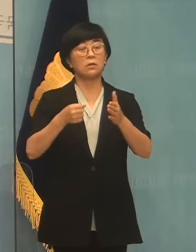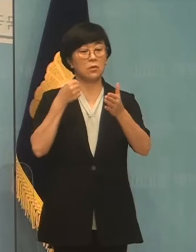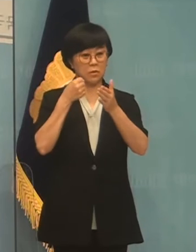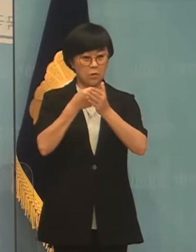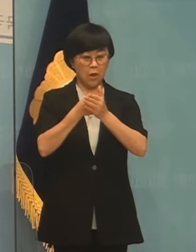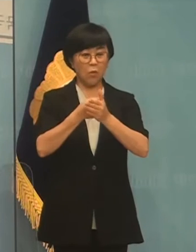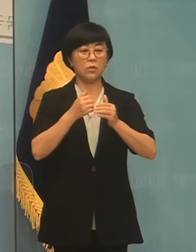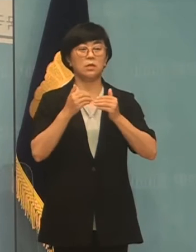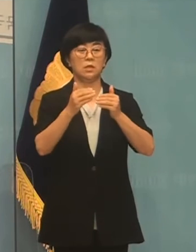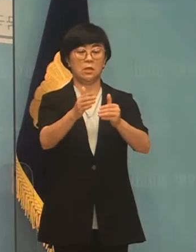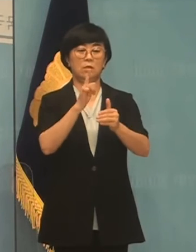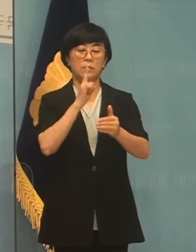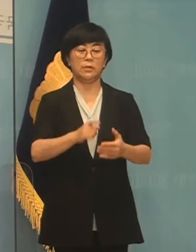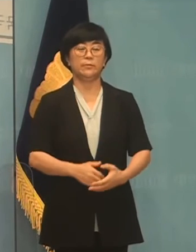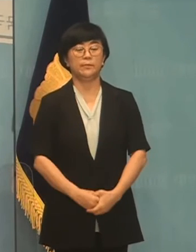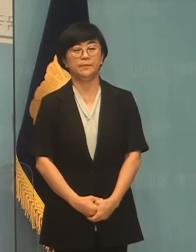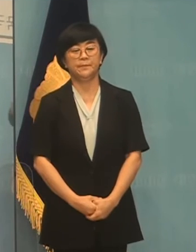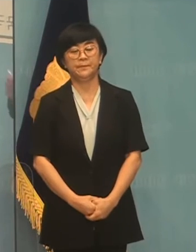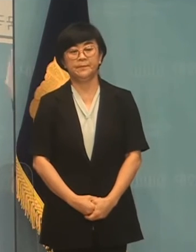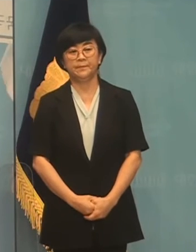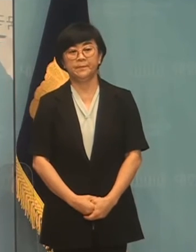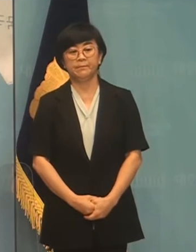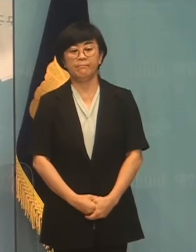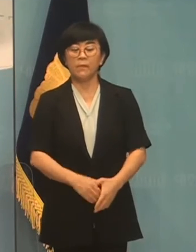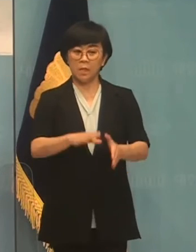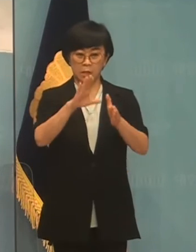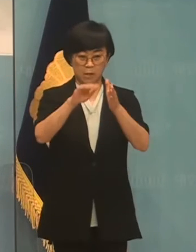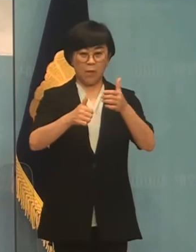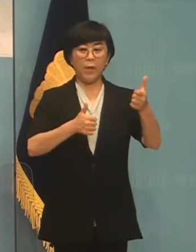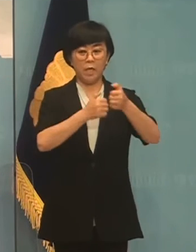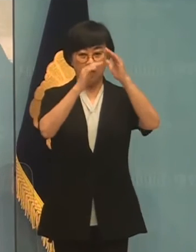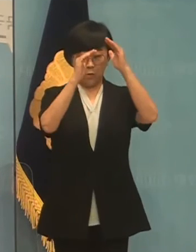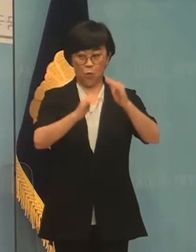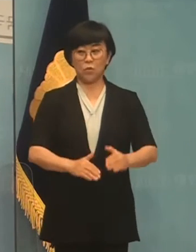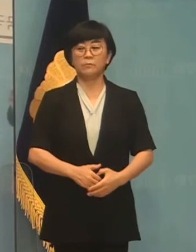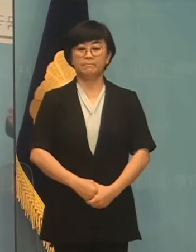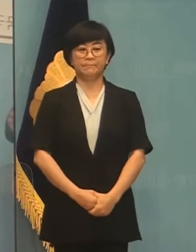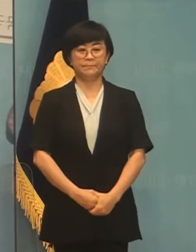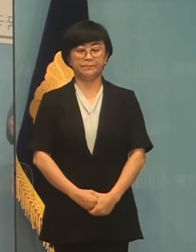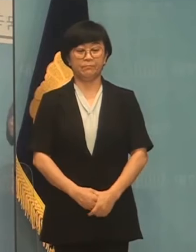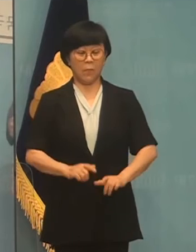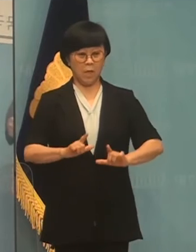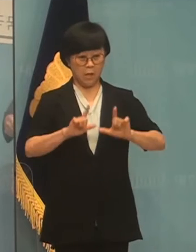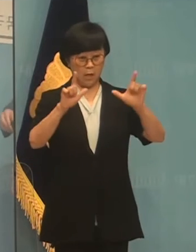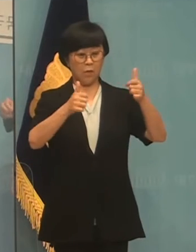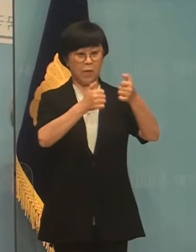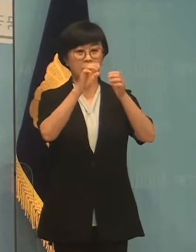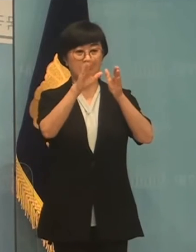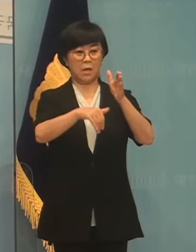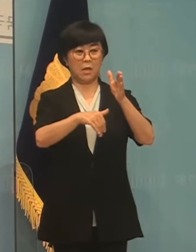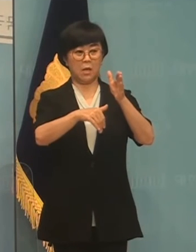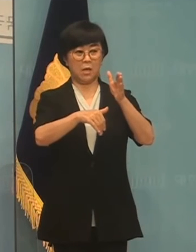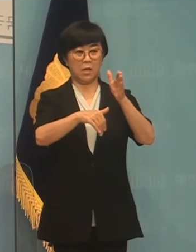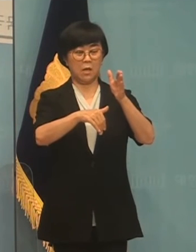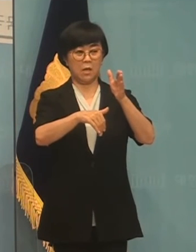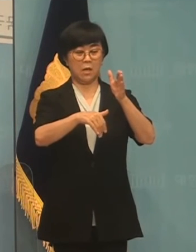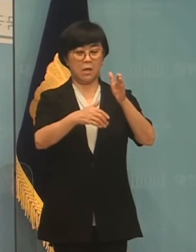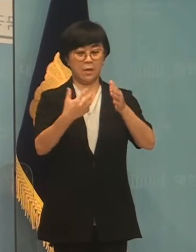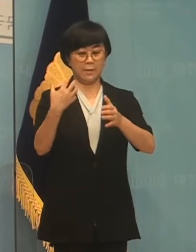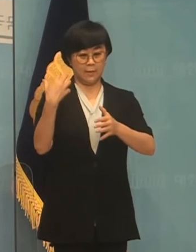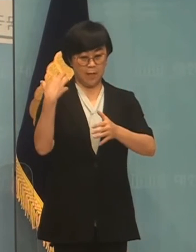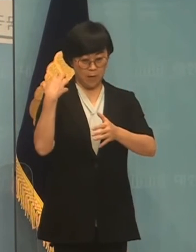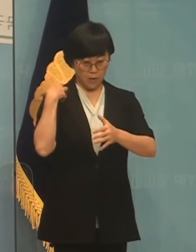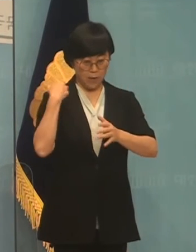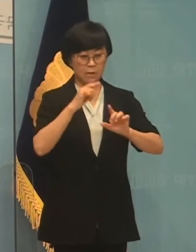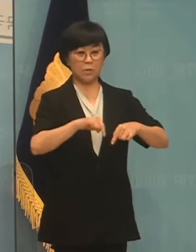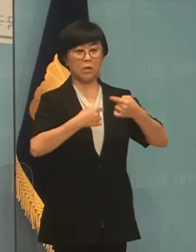온 것으로 확인이 되었습니다. 이게 당시의 회의입니다만 이날 회의에는 당년직 위원인